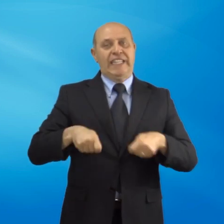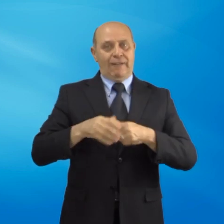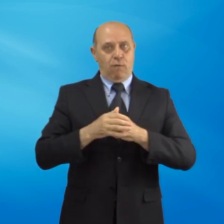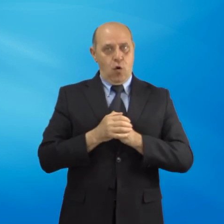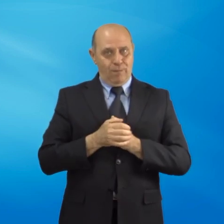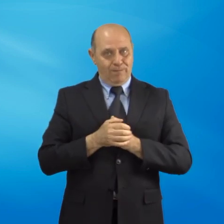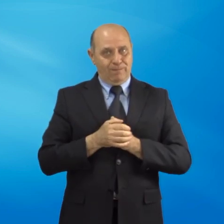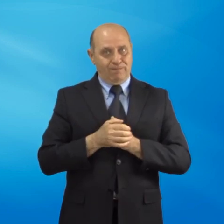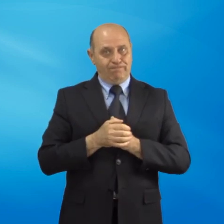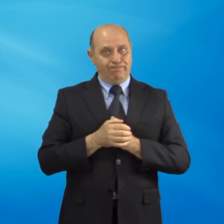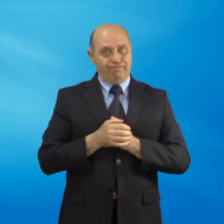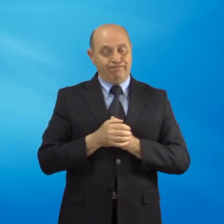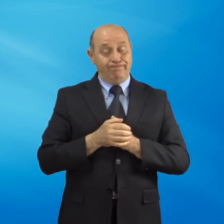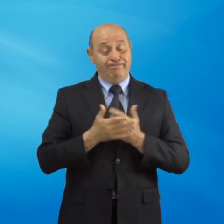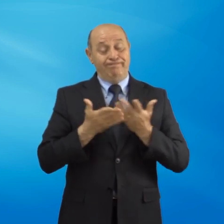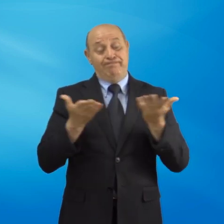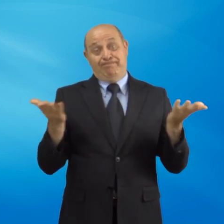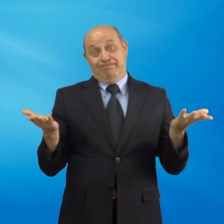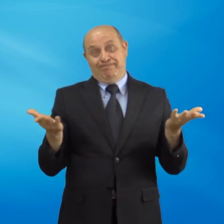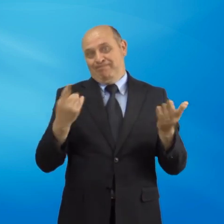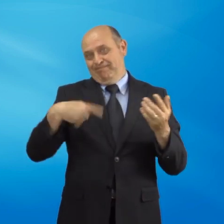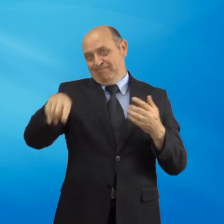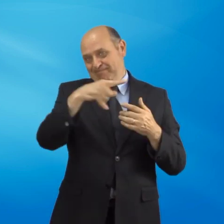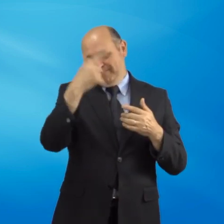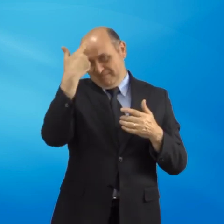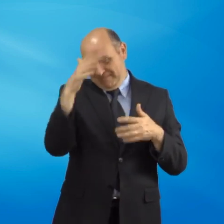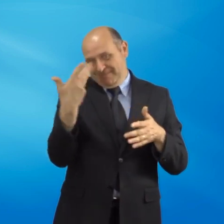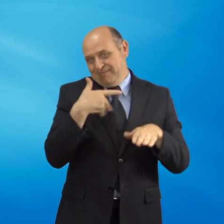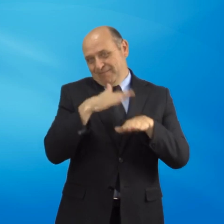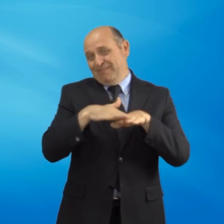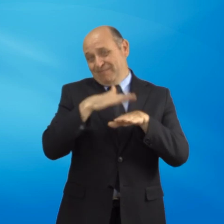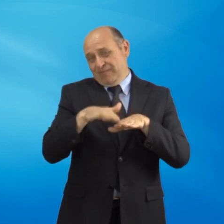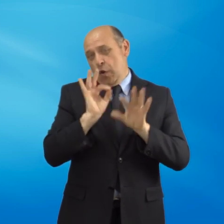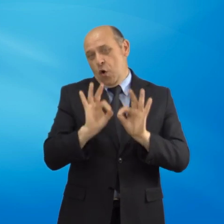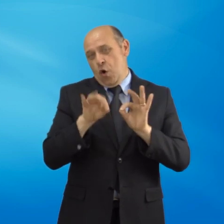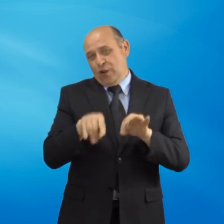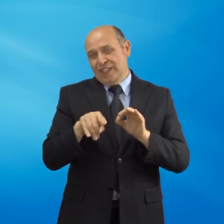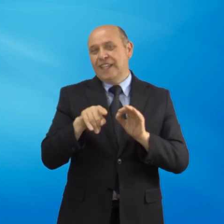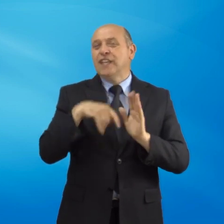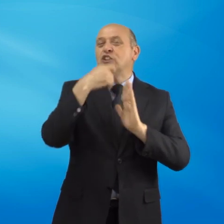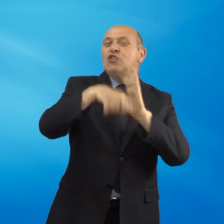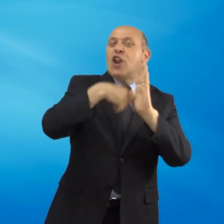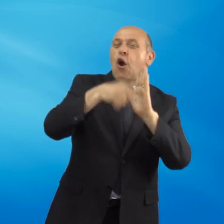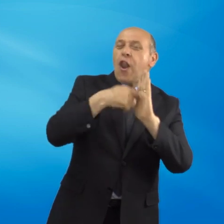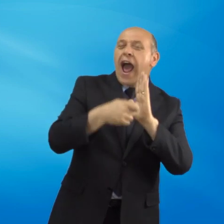E quindi, come riportato nella circolare ENS protocollo